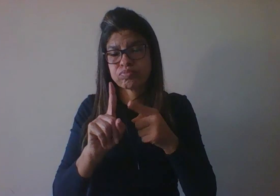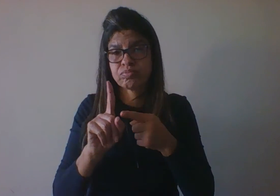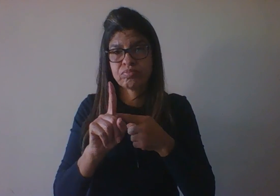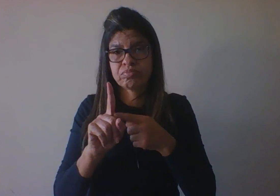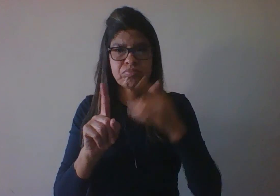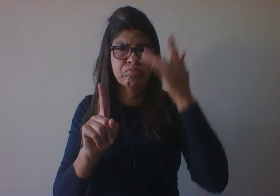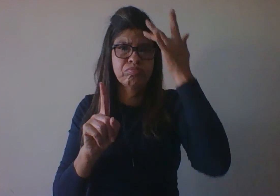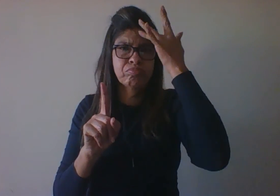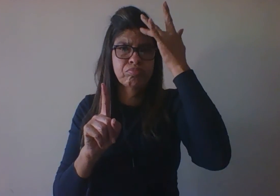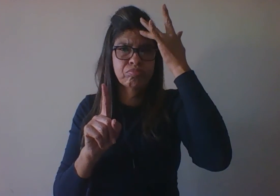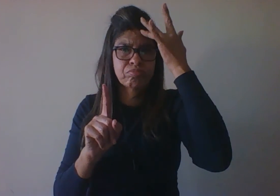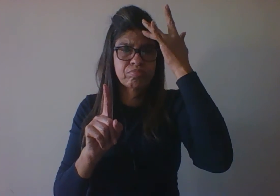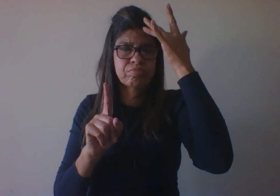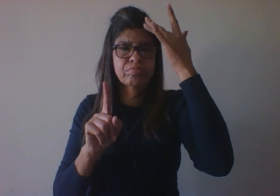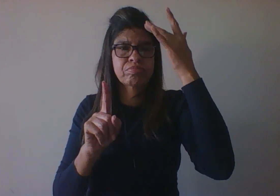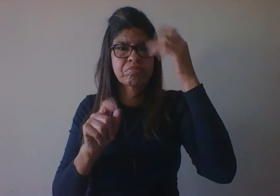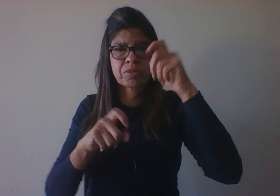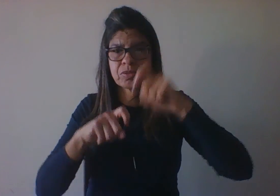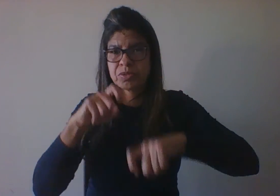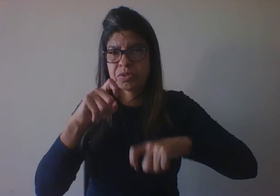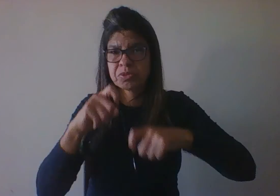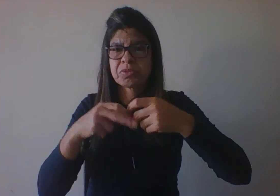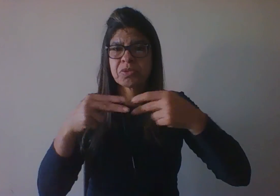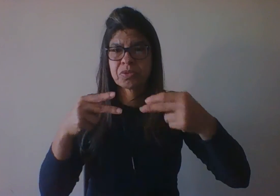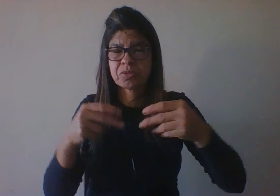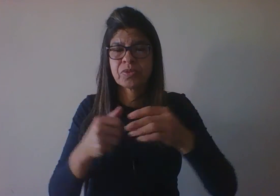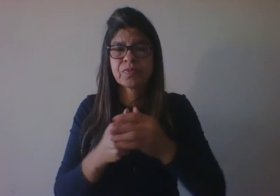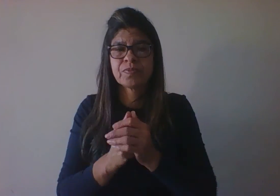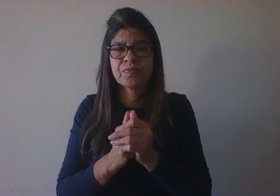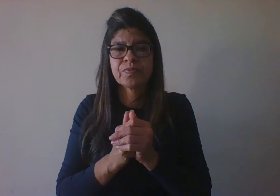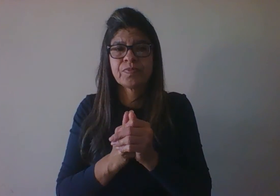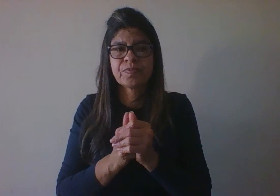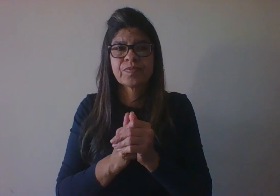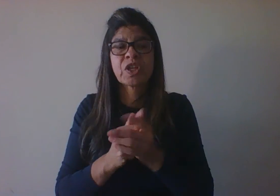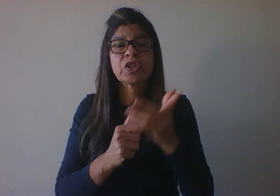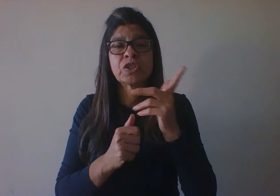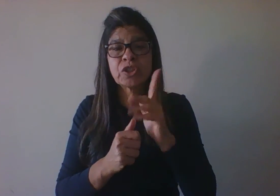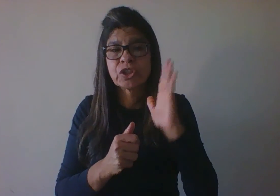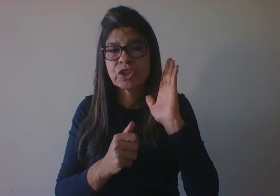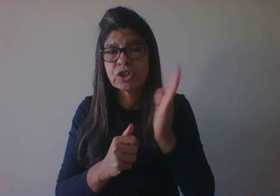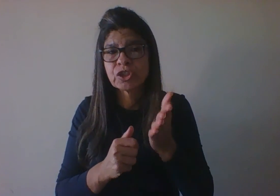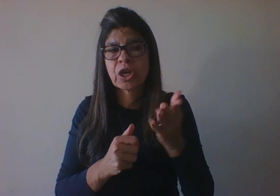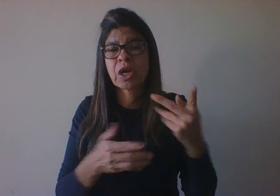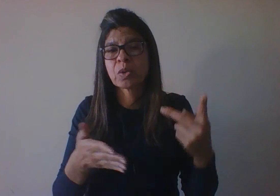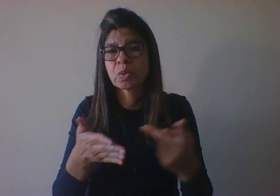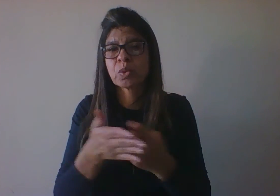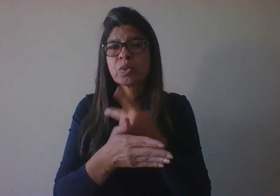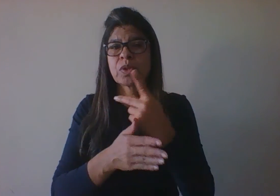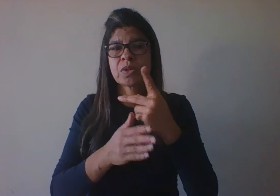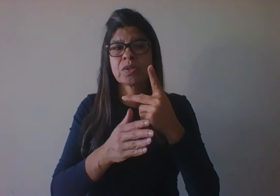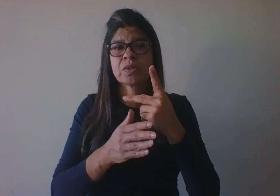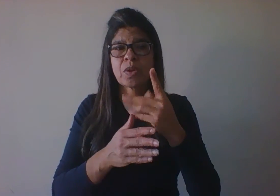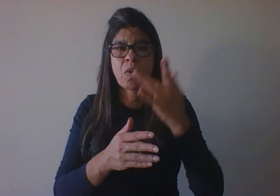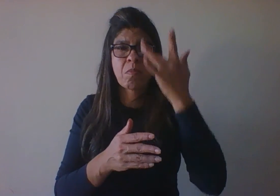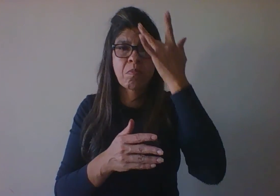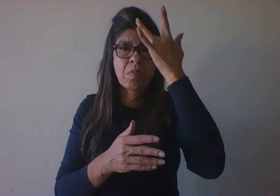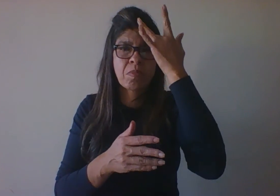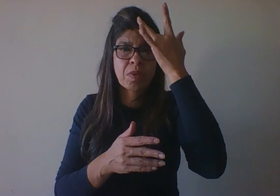ou biológico, quando já ocorreu a fundamental maturação biológica. E aí, transforma-se o